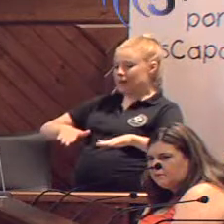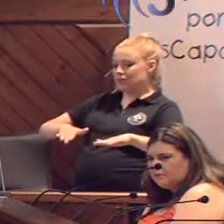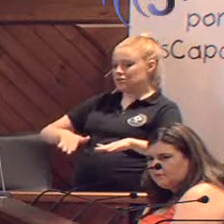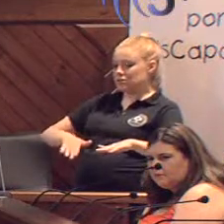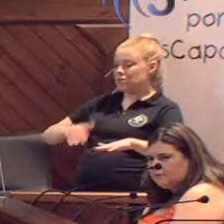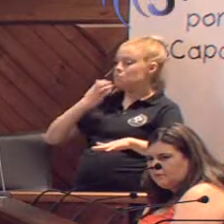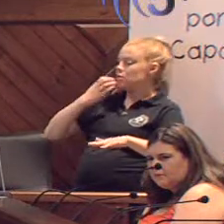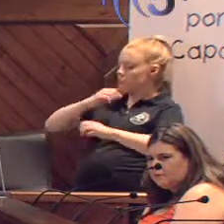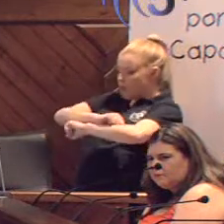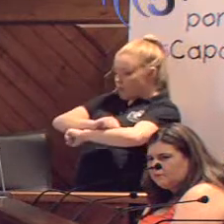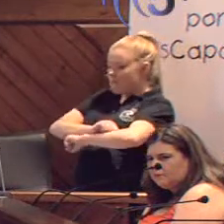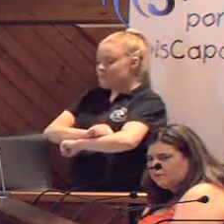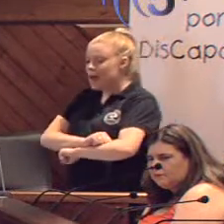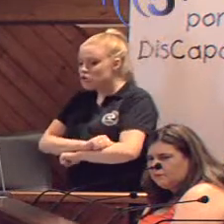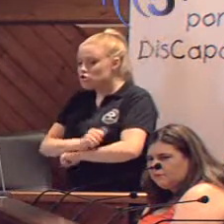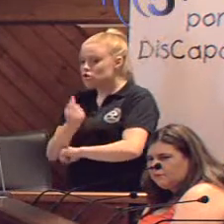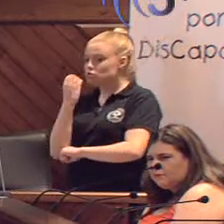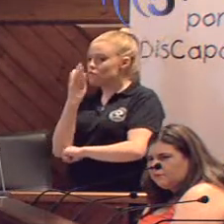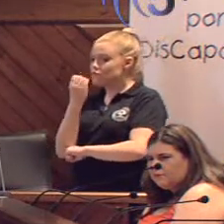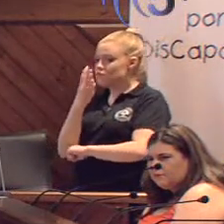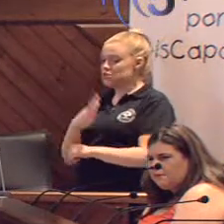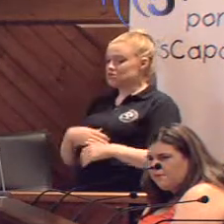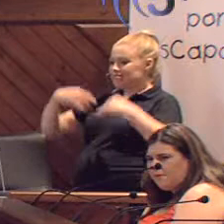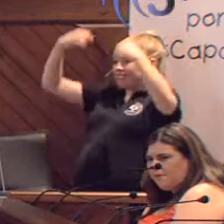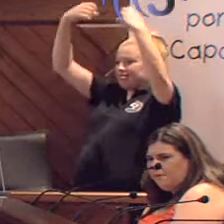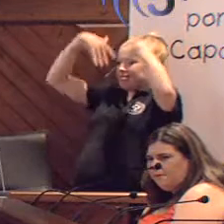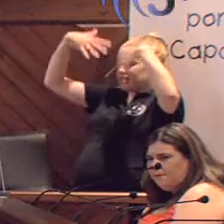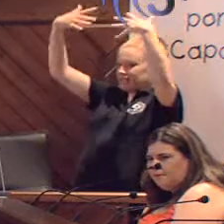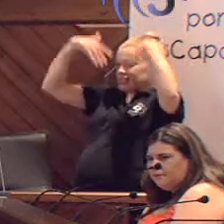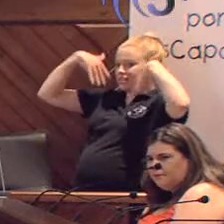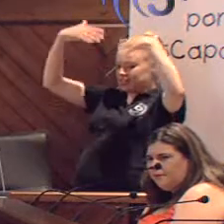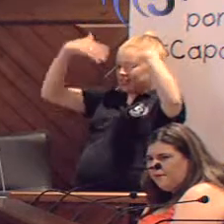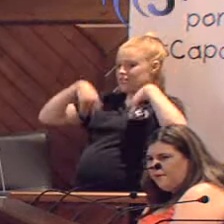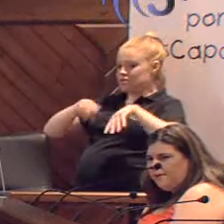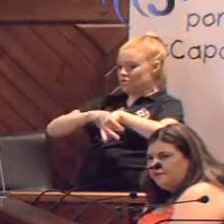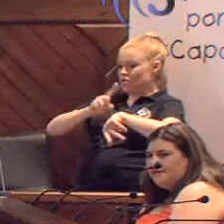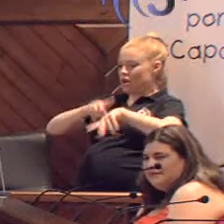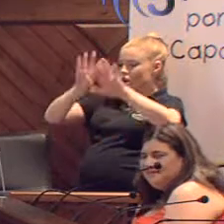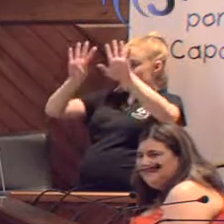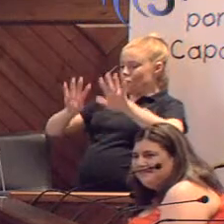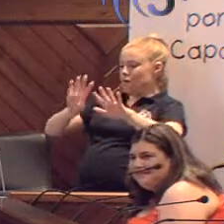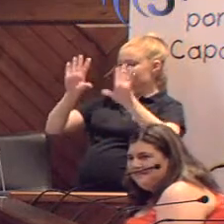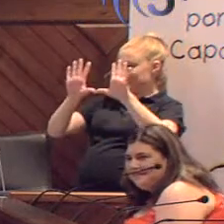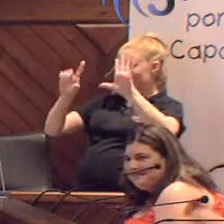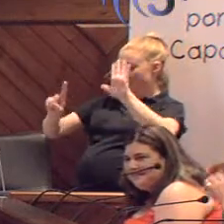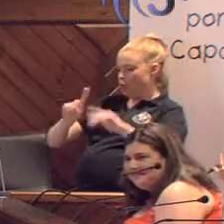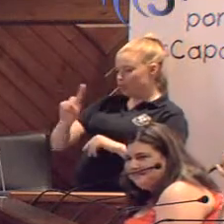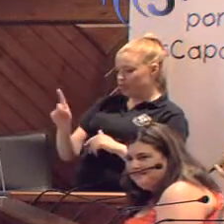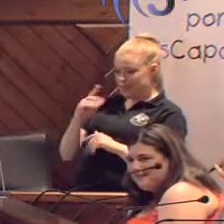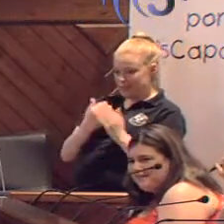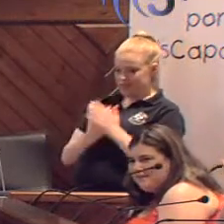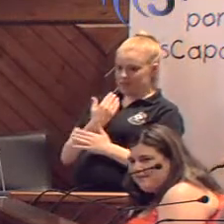balcones con macetas, a mí ya me han puesto calar un montón de veces, pero a las nueve, las diez, a las once y a las doce de la mañana.